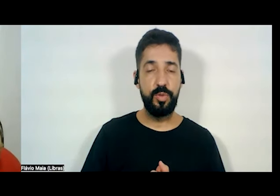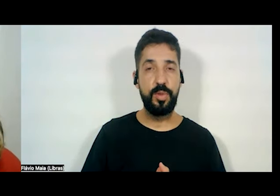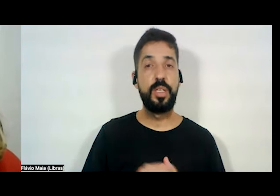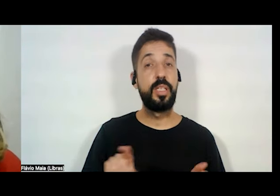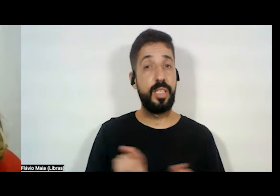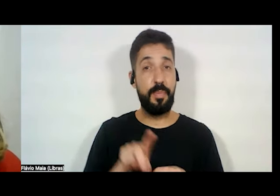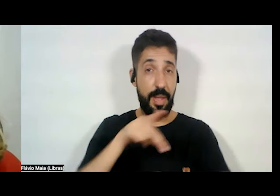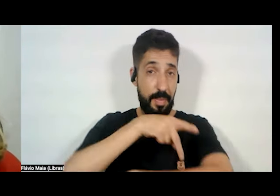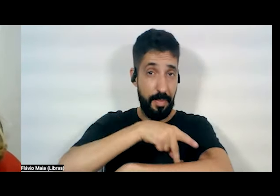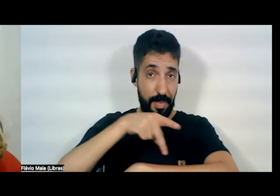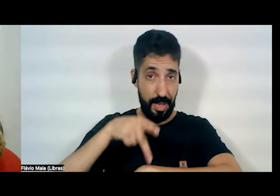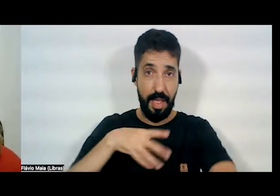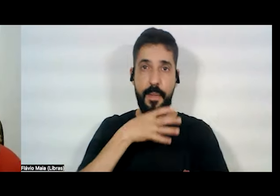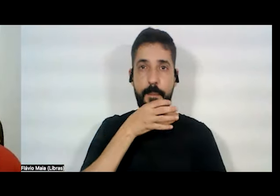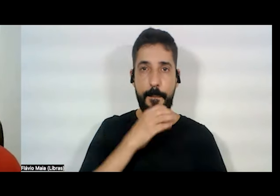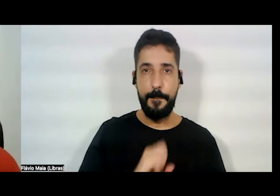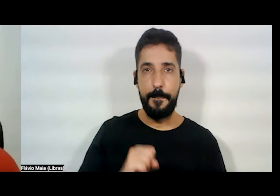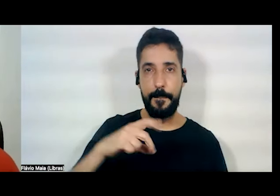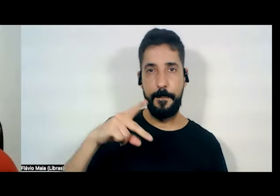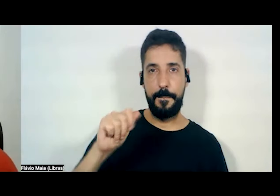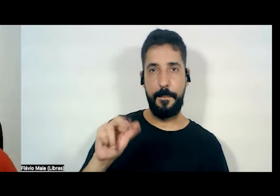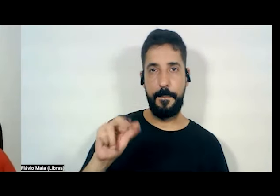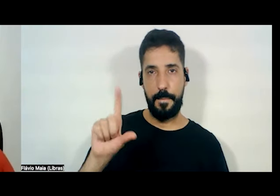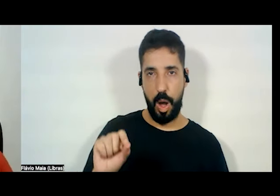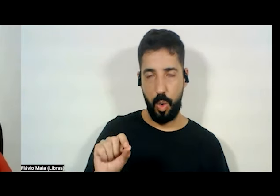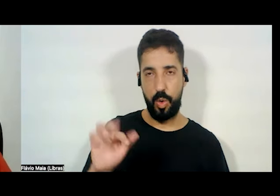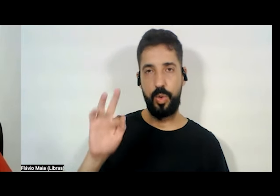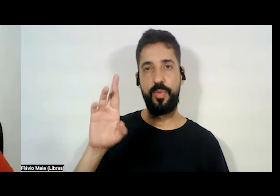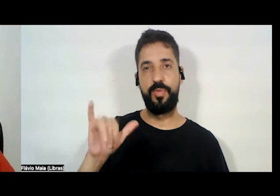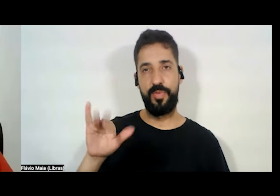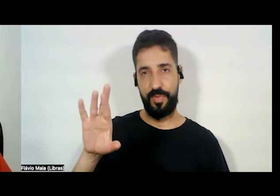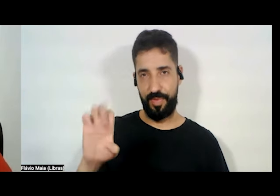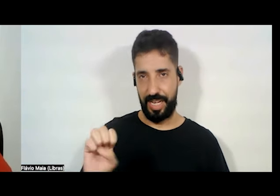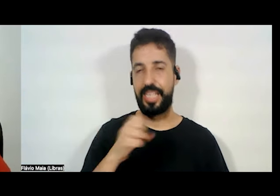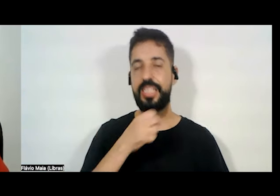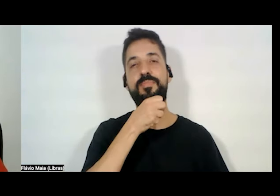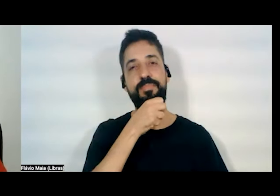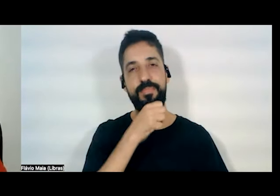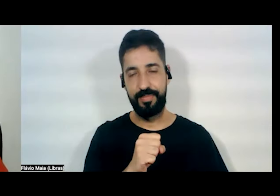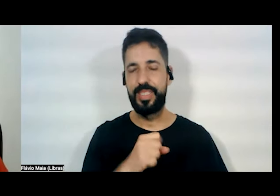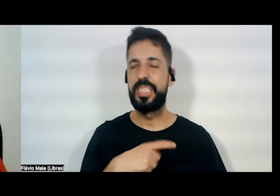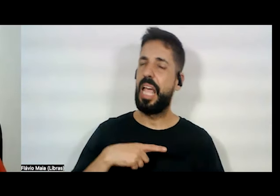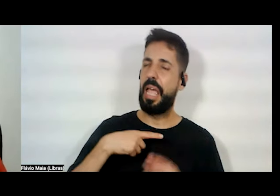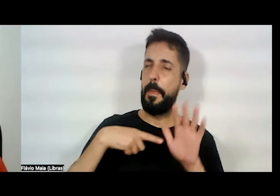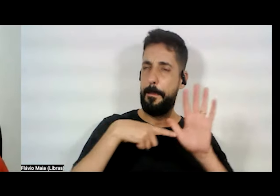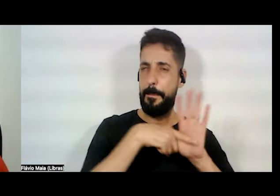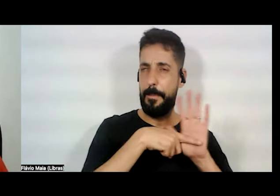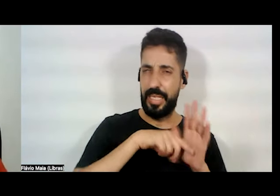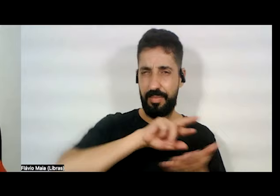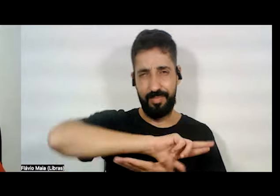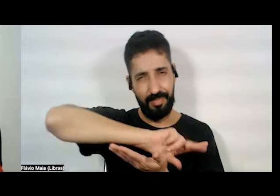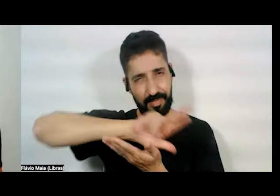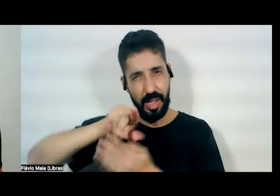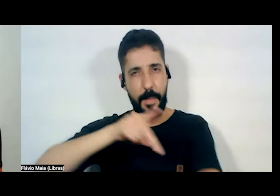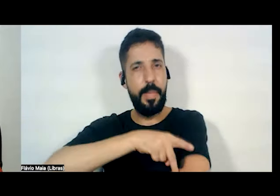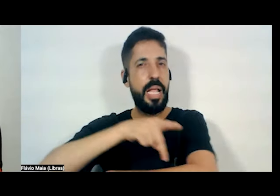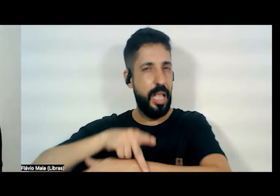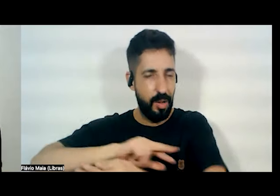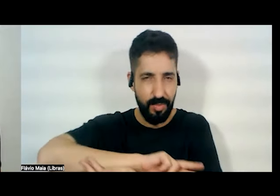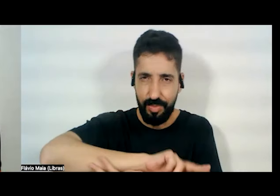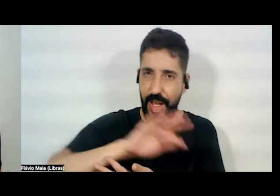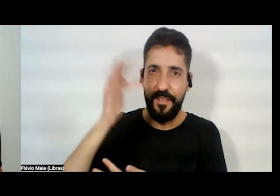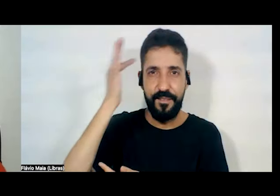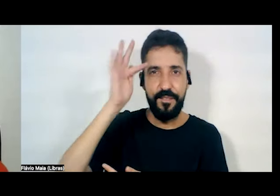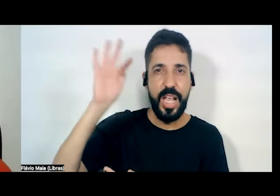do Paulo Freire e de tantos pesquisadores, pedagogos, pedagogas, filósofos, intelectuais,